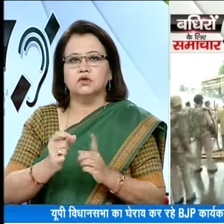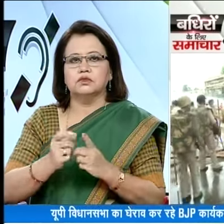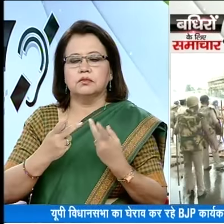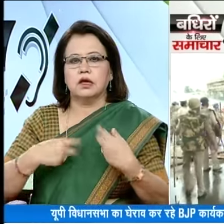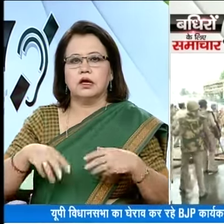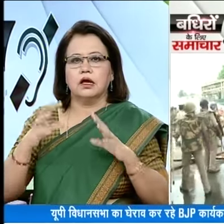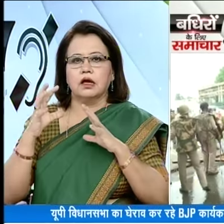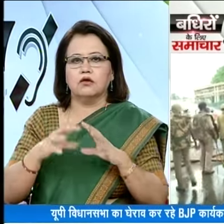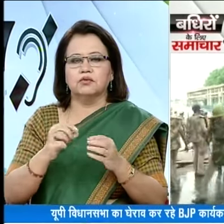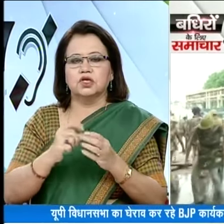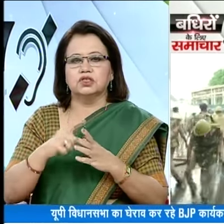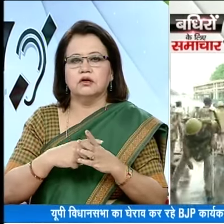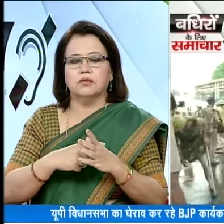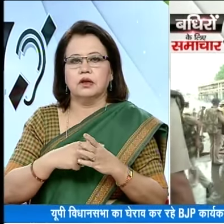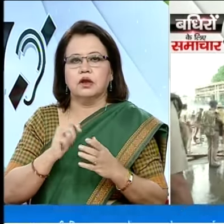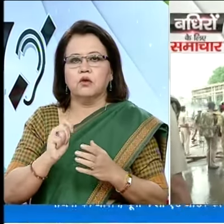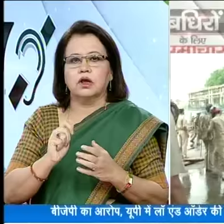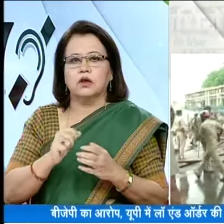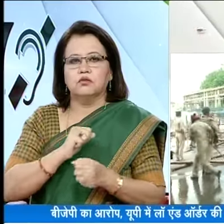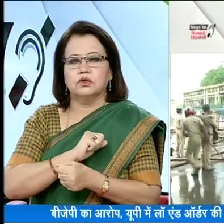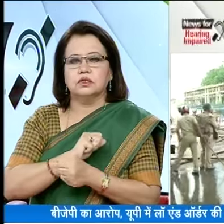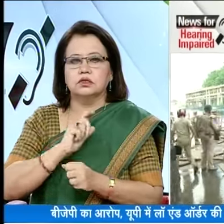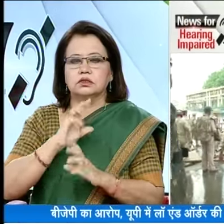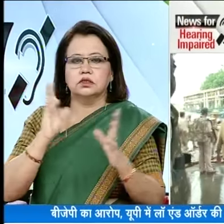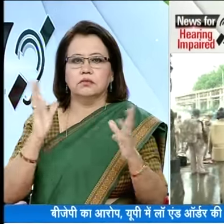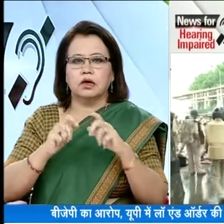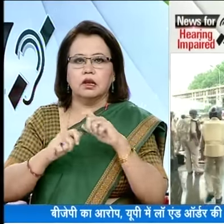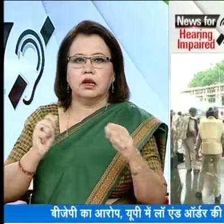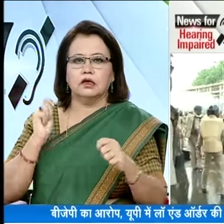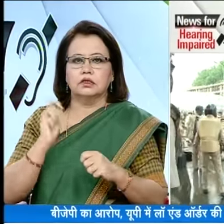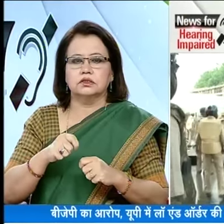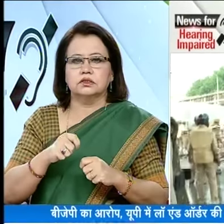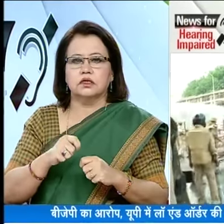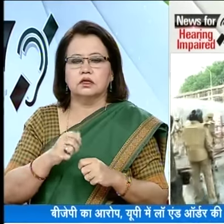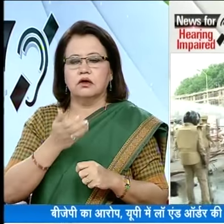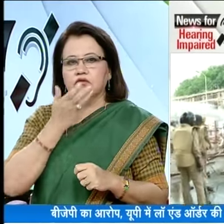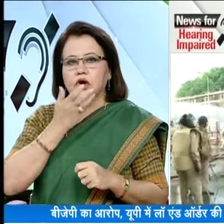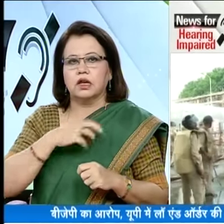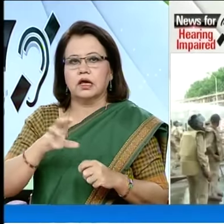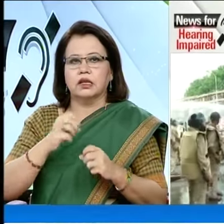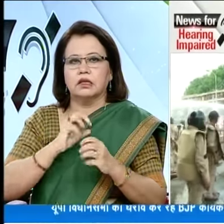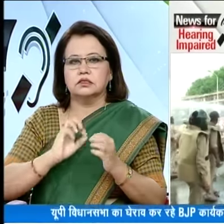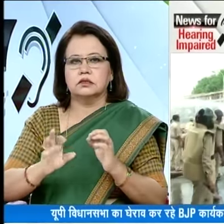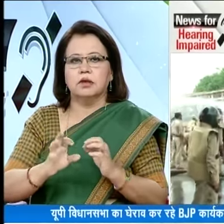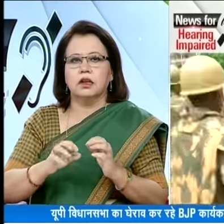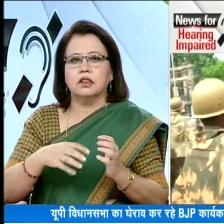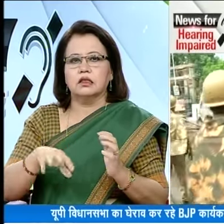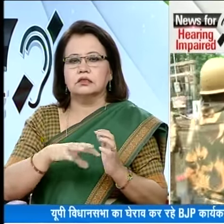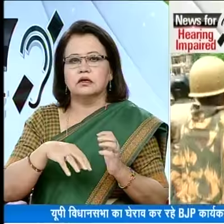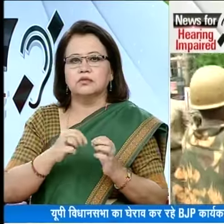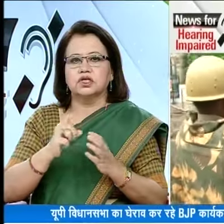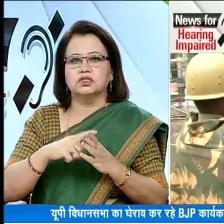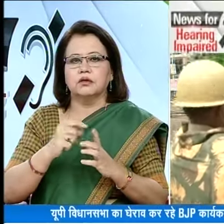यूपी असेम्बली का घेराब कर रहे बीजेपी कारेकरताओं पर पुलिस ने आज जमकर लाठी चार्च किया वाटर कैनन का इस्तमाल किया